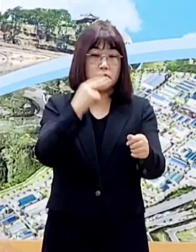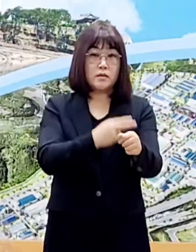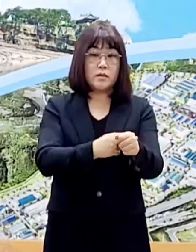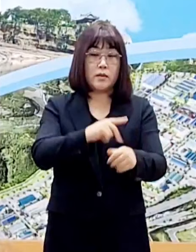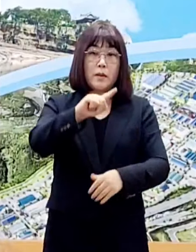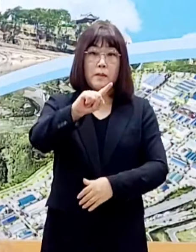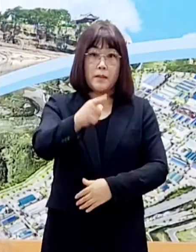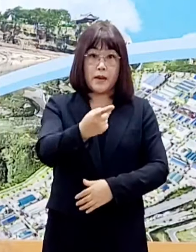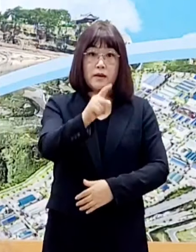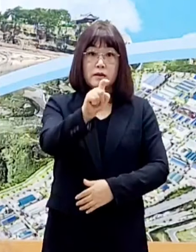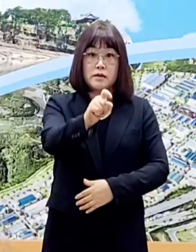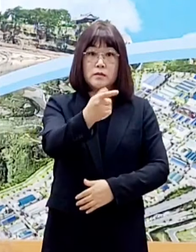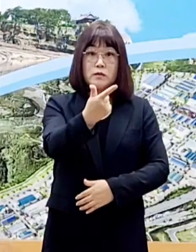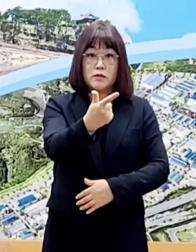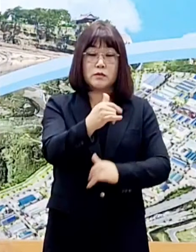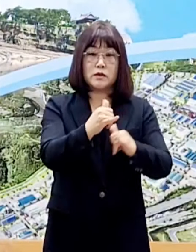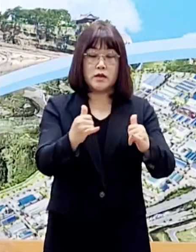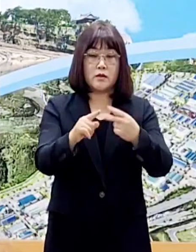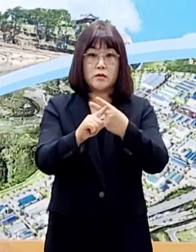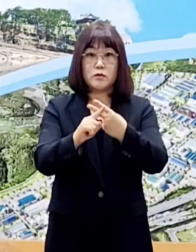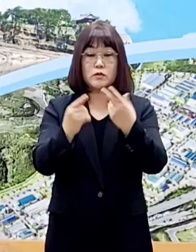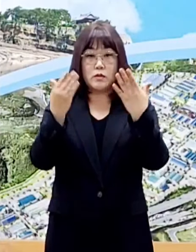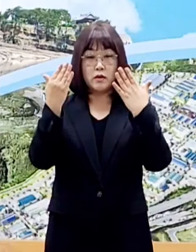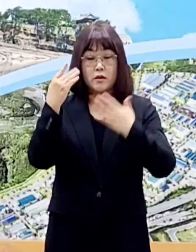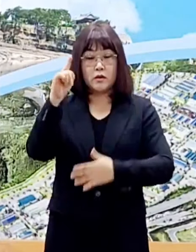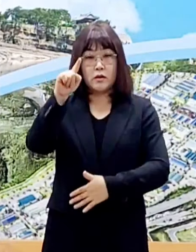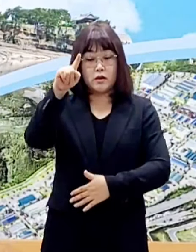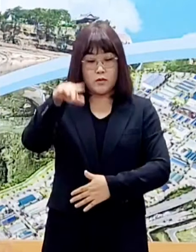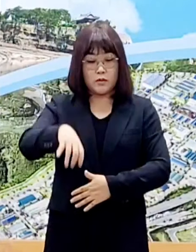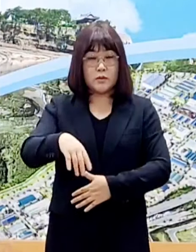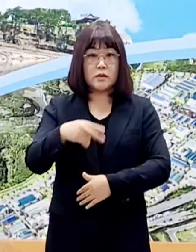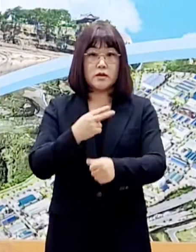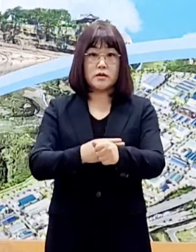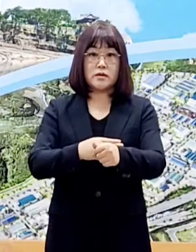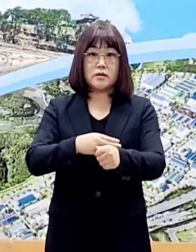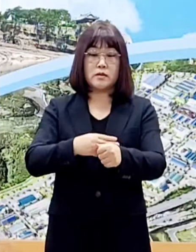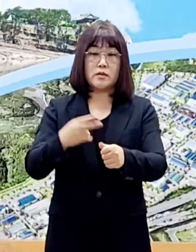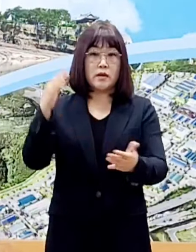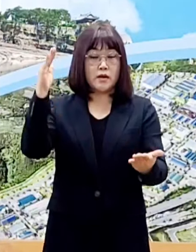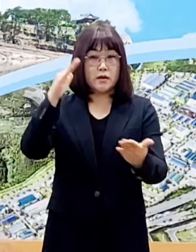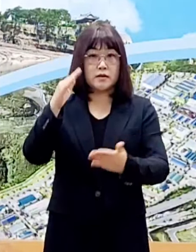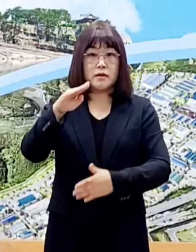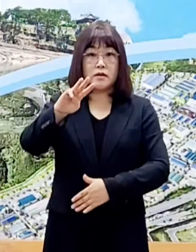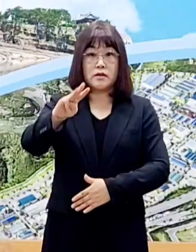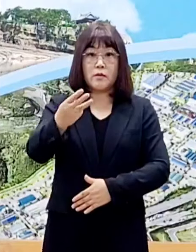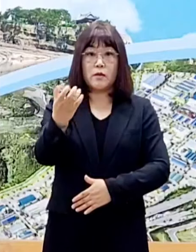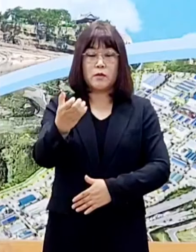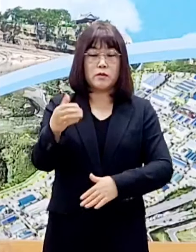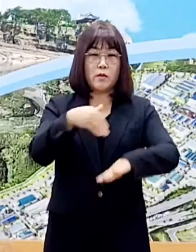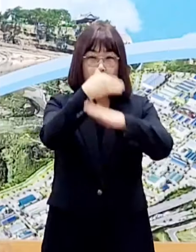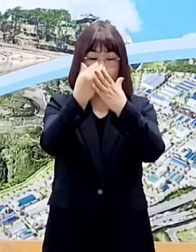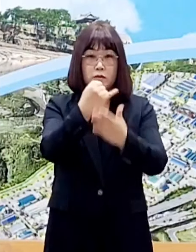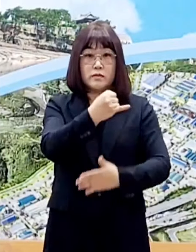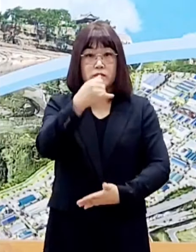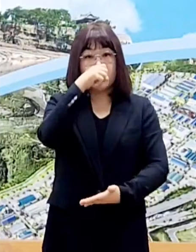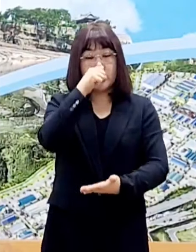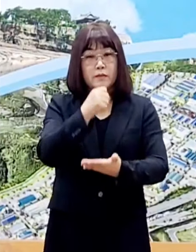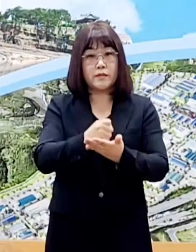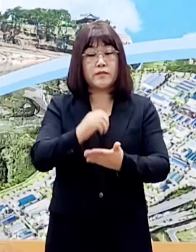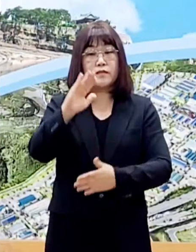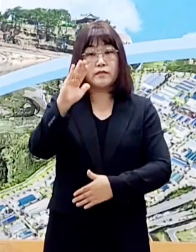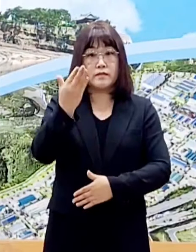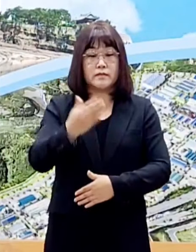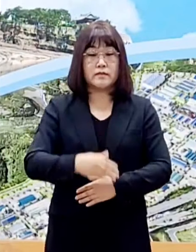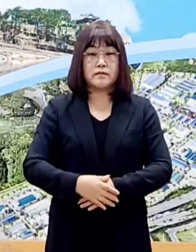116명과 중학교 한 곳의 학생 교직원 390명은 전원 음성 판정을 받았습니다.